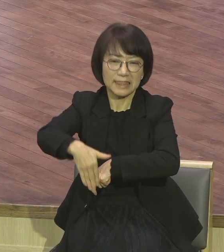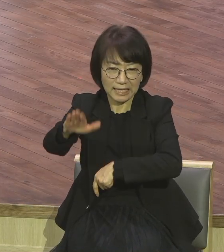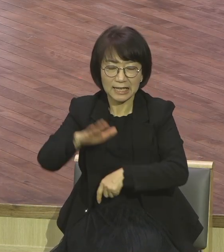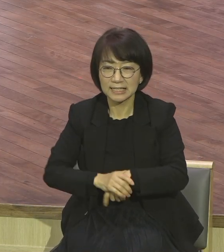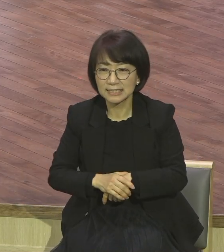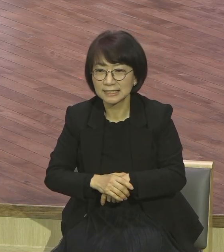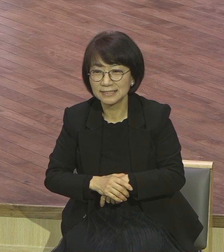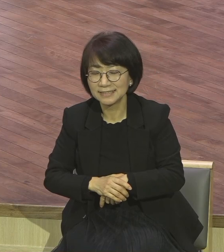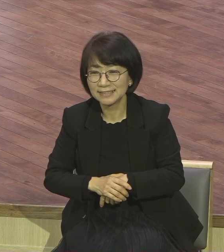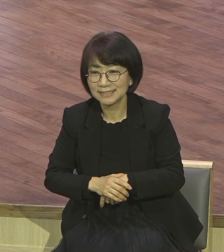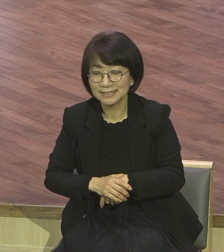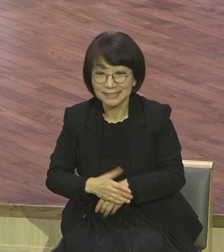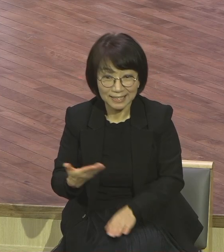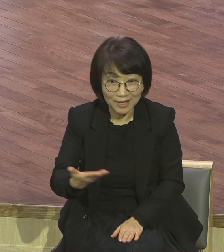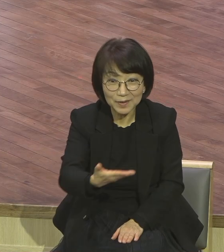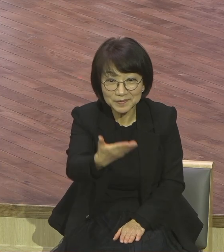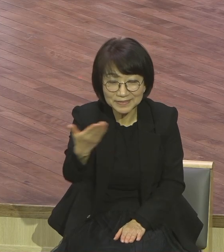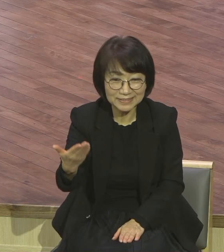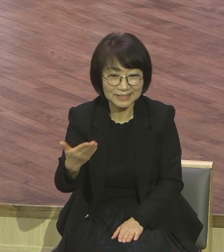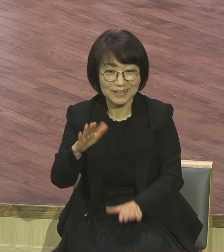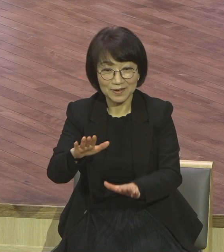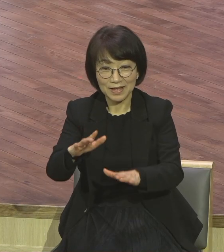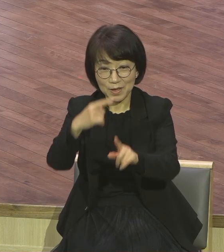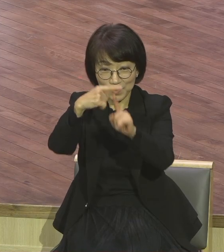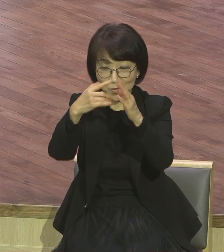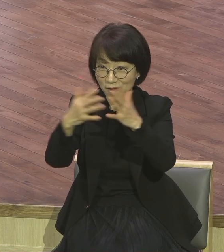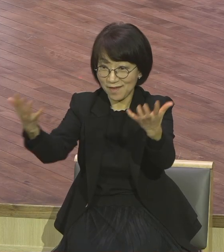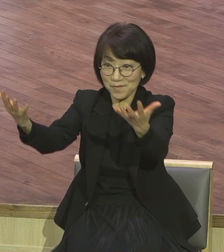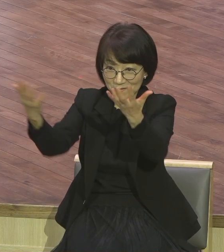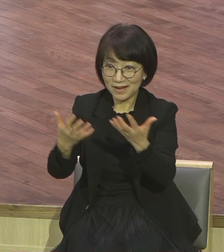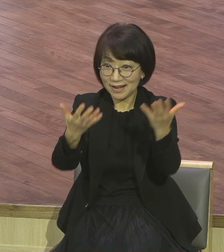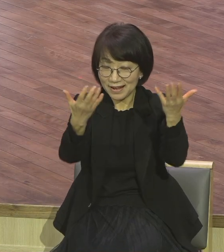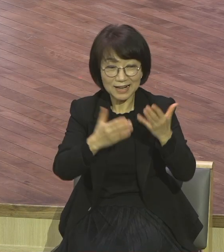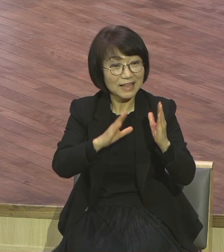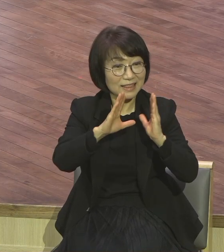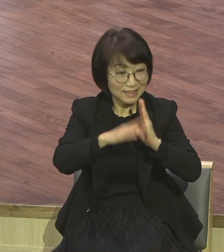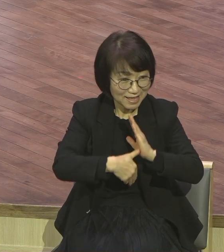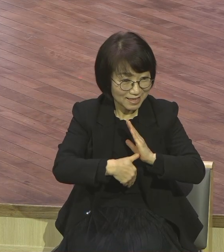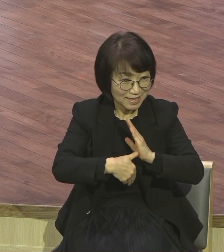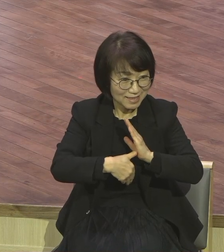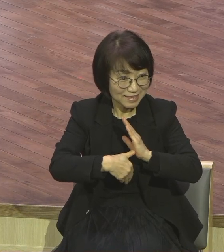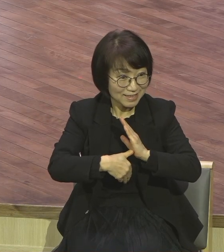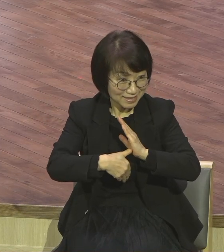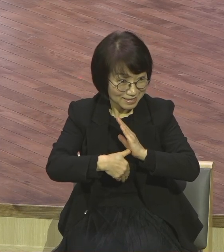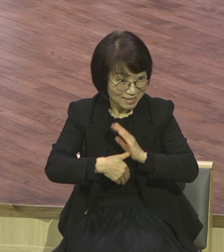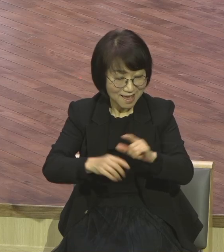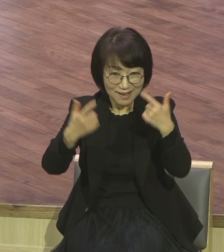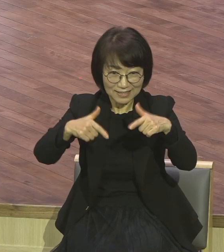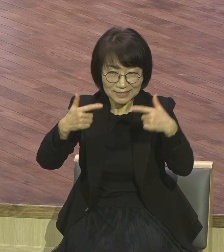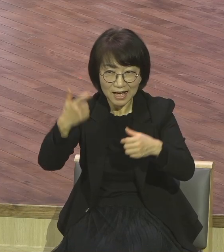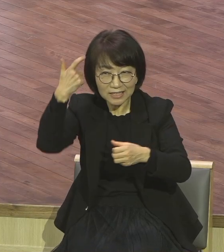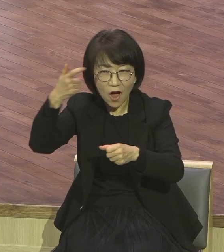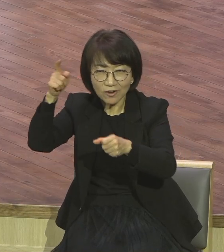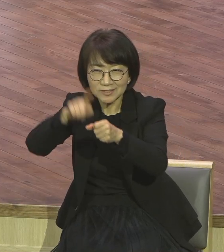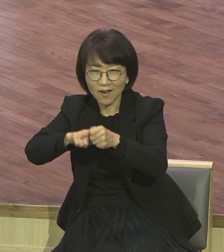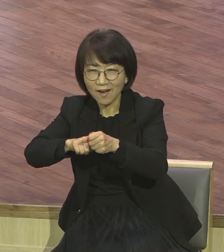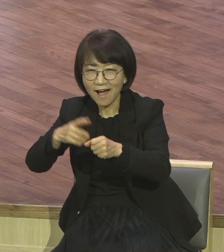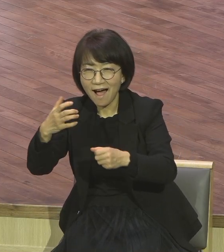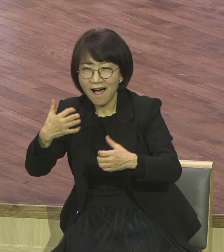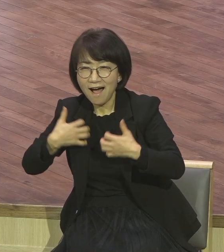신고들 예배 자리에 나올 때마다 내 주일 영적 설레임이 바랍니다 저도